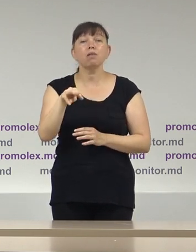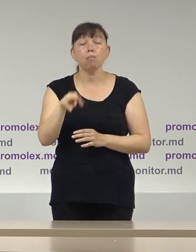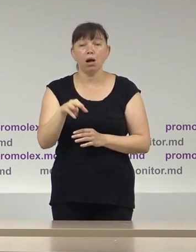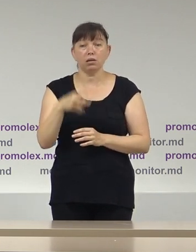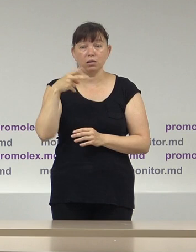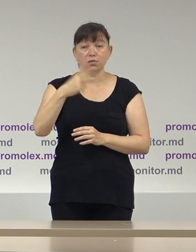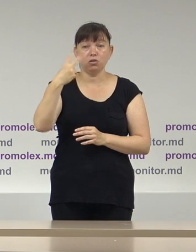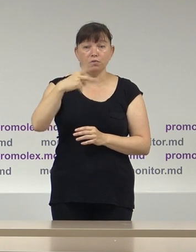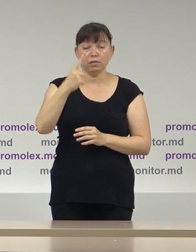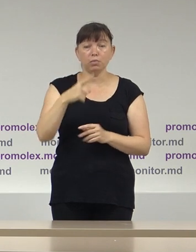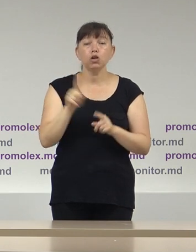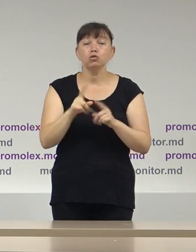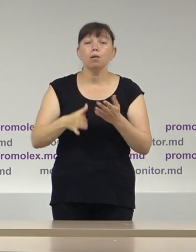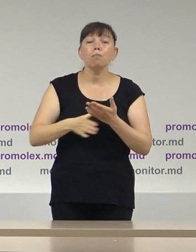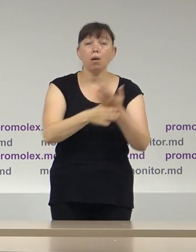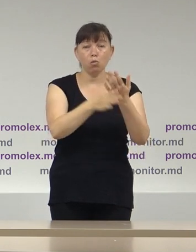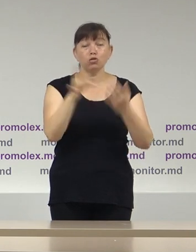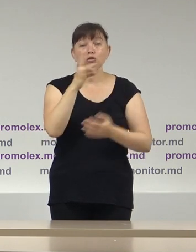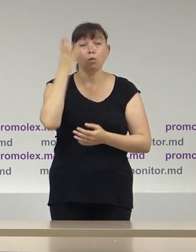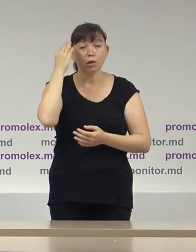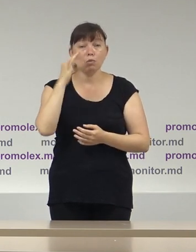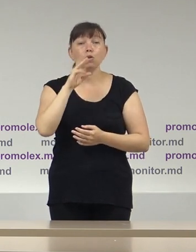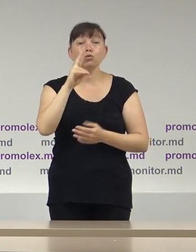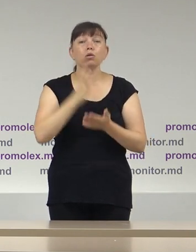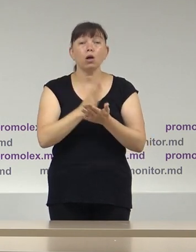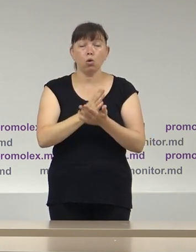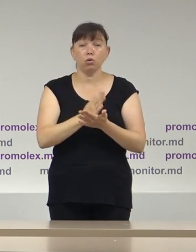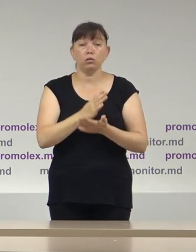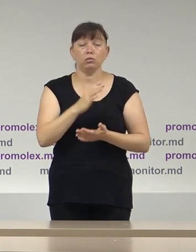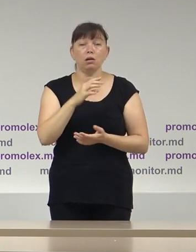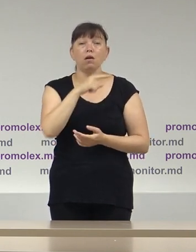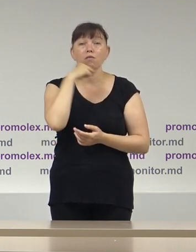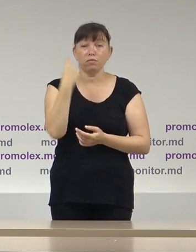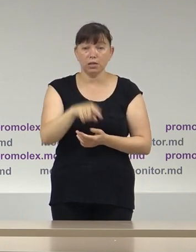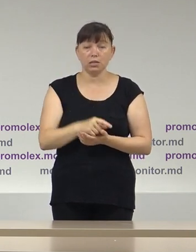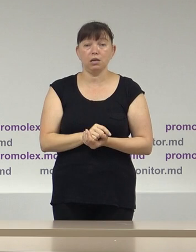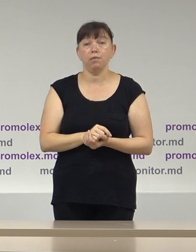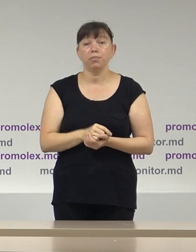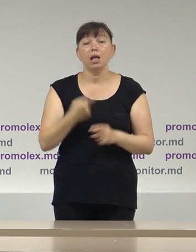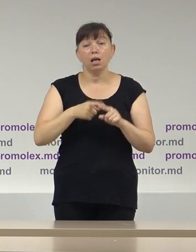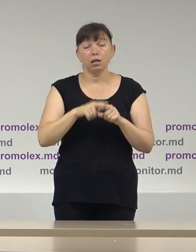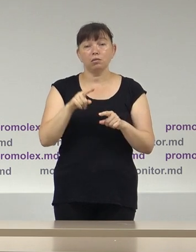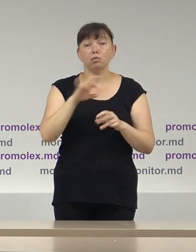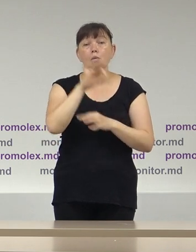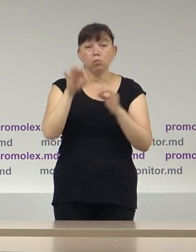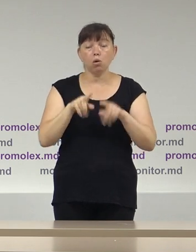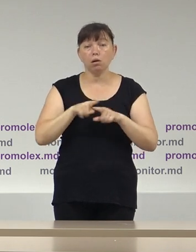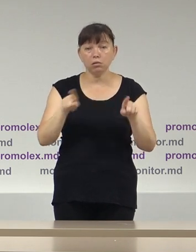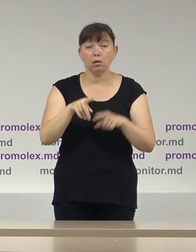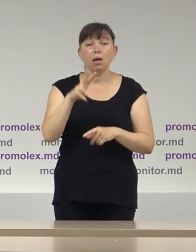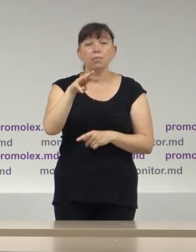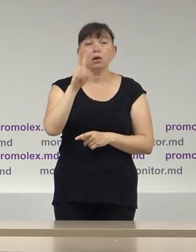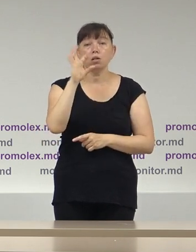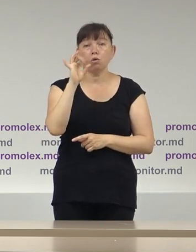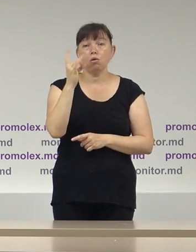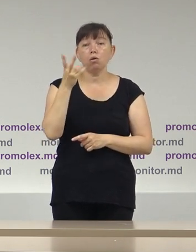cu scopul declarat de a ajuta cetățenii Republicii Moldova din Federația Rusă. Acest proiect este promovat de către Mihail Cornea,